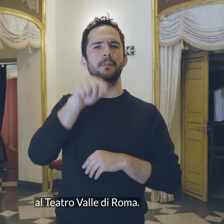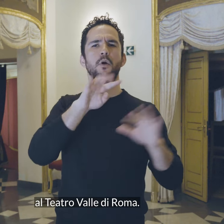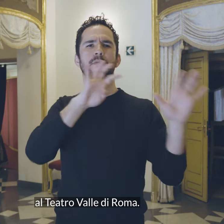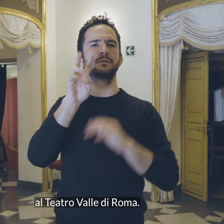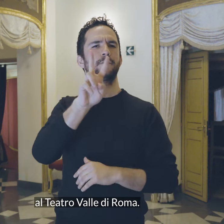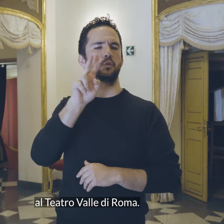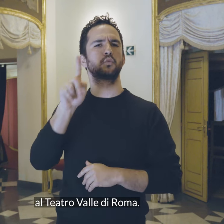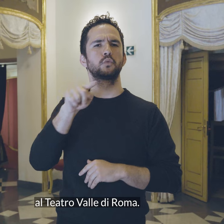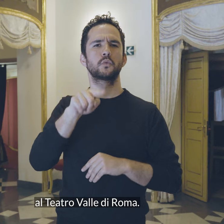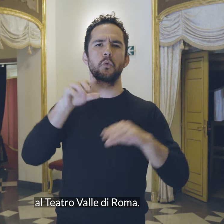di Roma